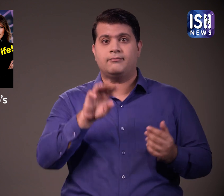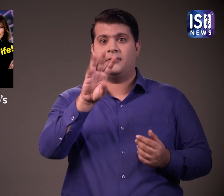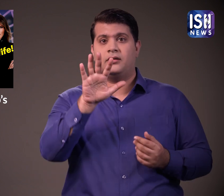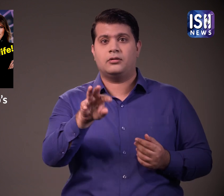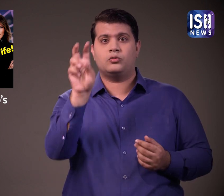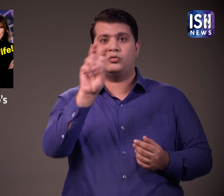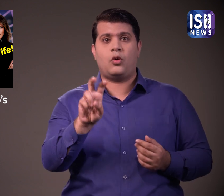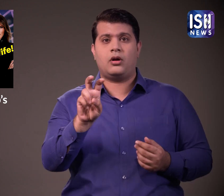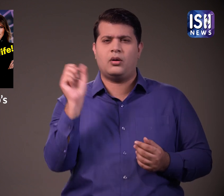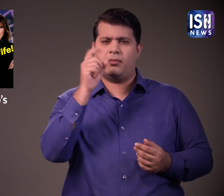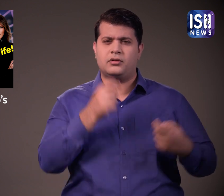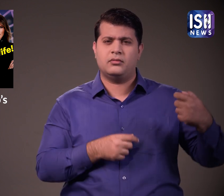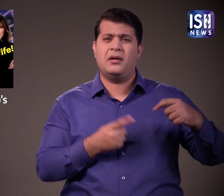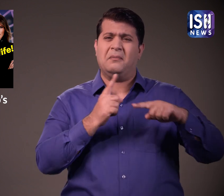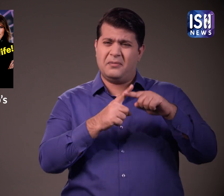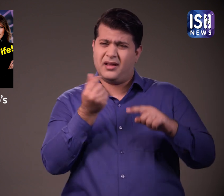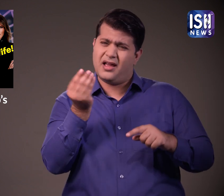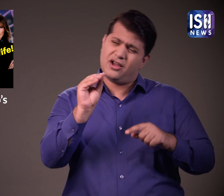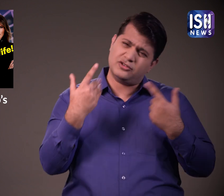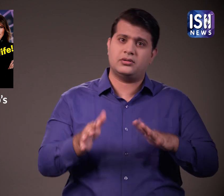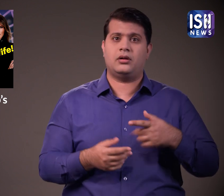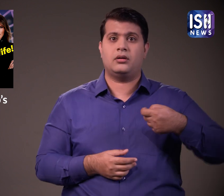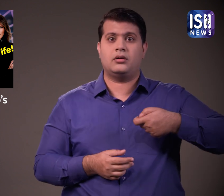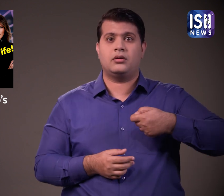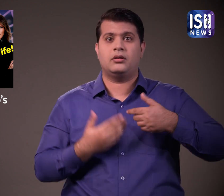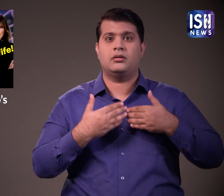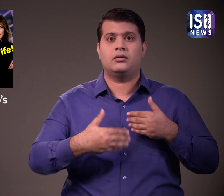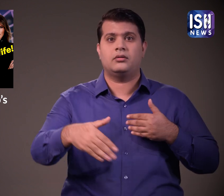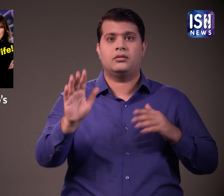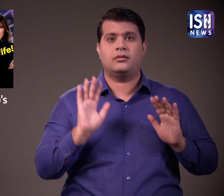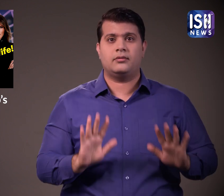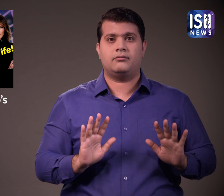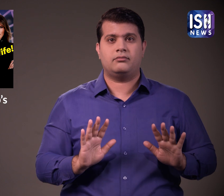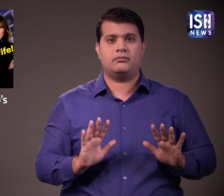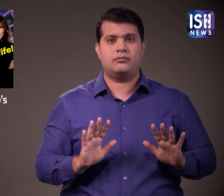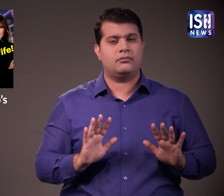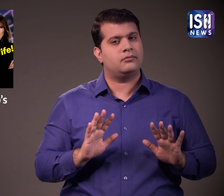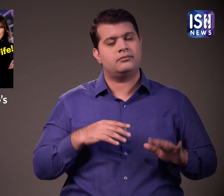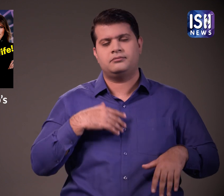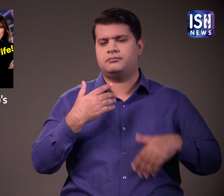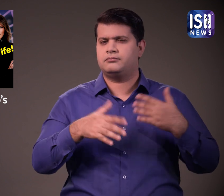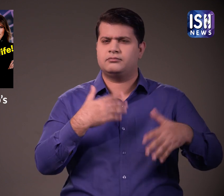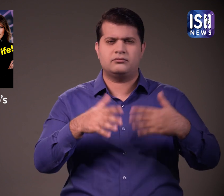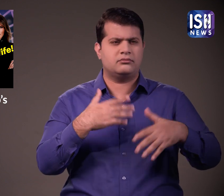चेक की प्रतिपूर्थी की और उन्हें अतिरिक नकत भी दिया अब 2018 में चलते